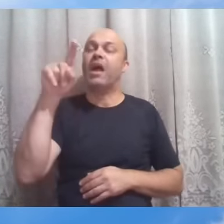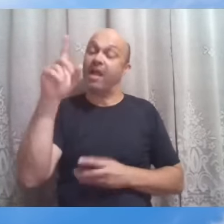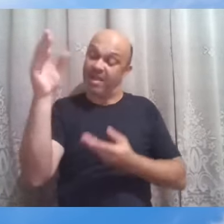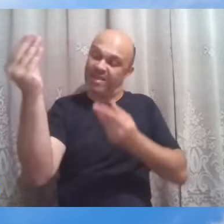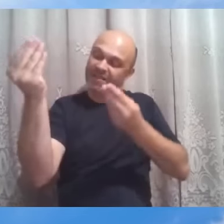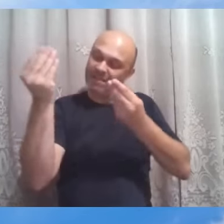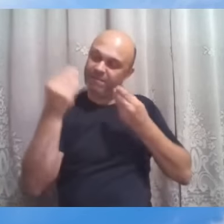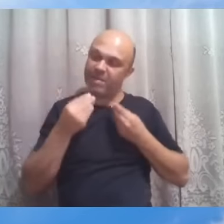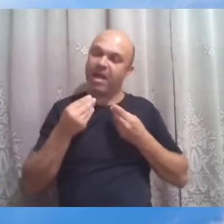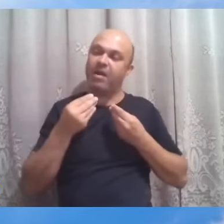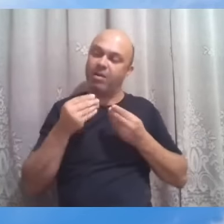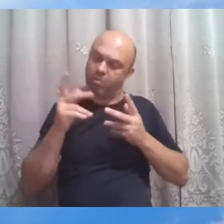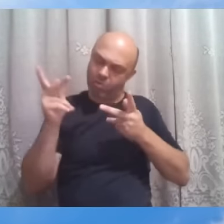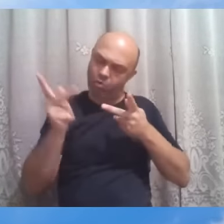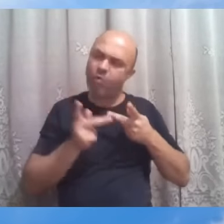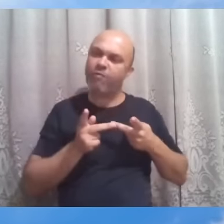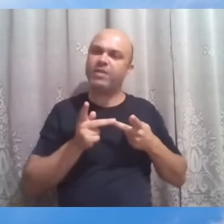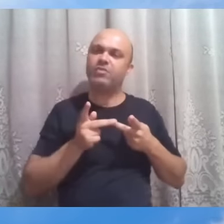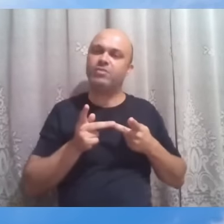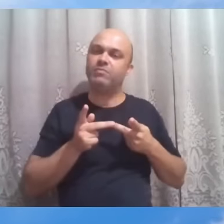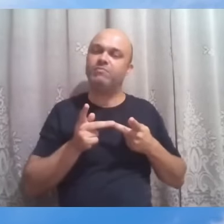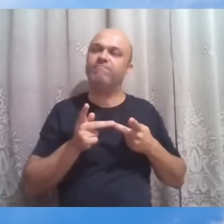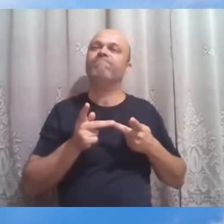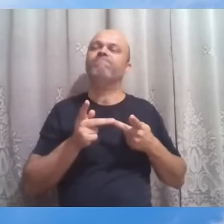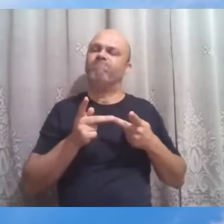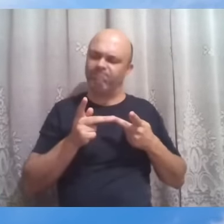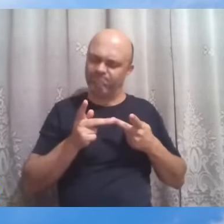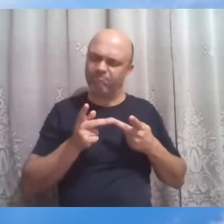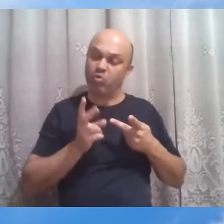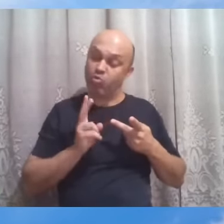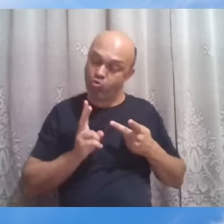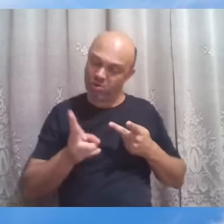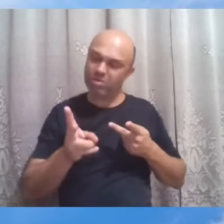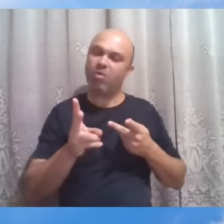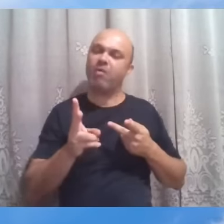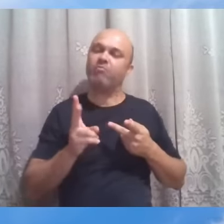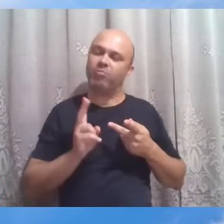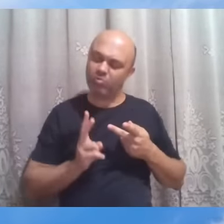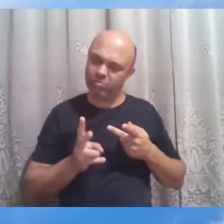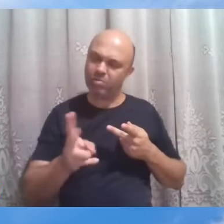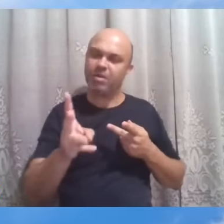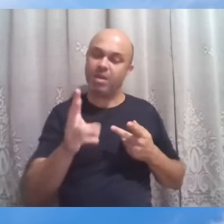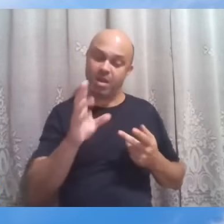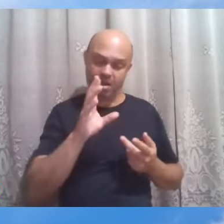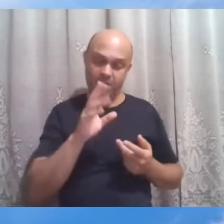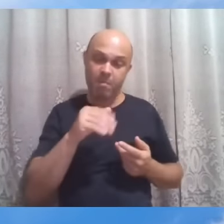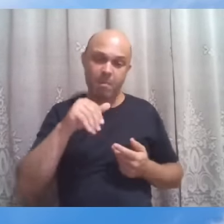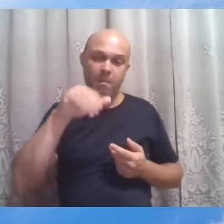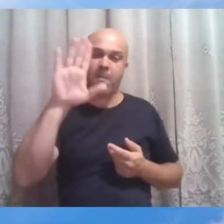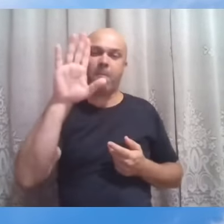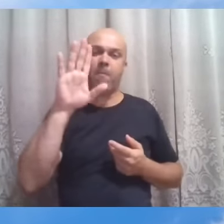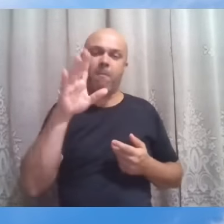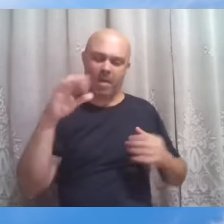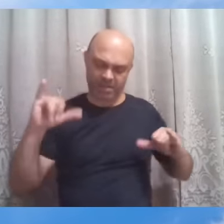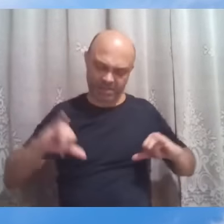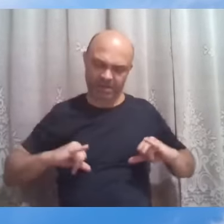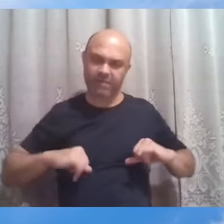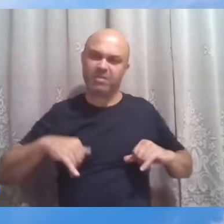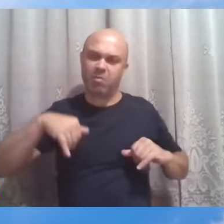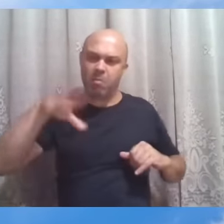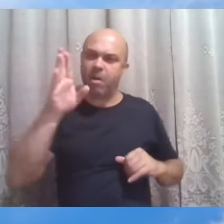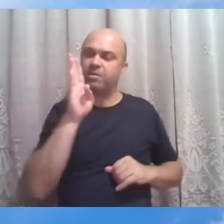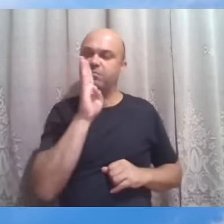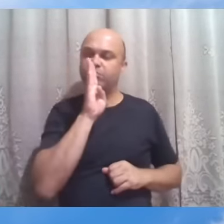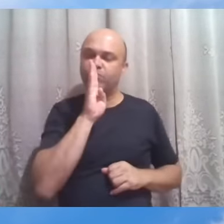convite a perseverar, a mais sacrifício, a mais renúncia, continuidade para que, então, se